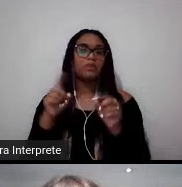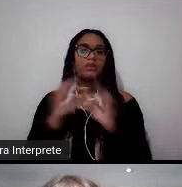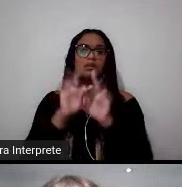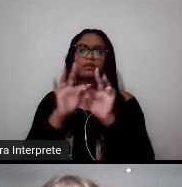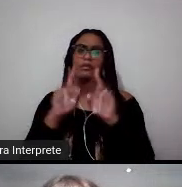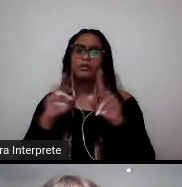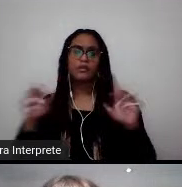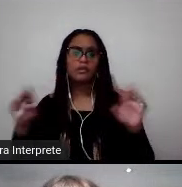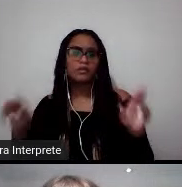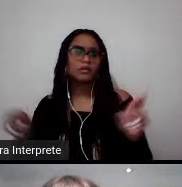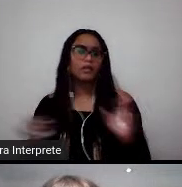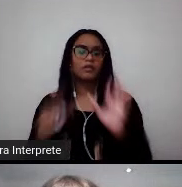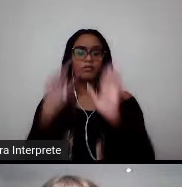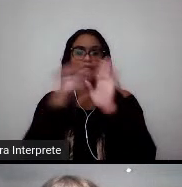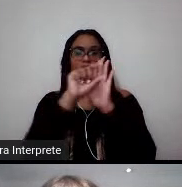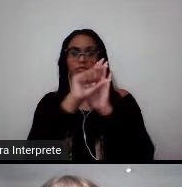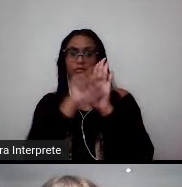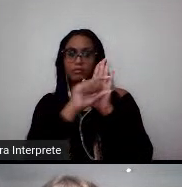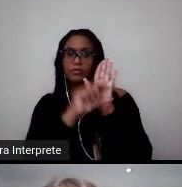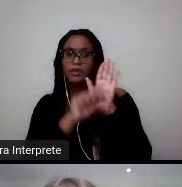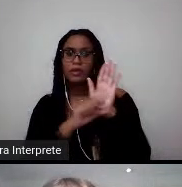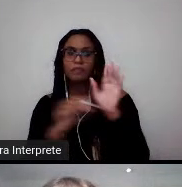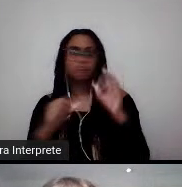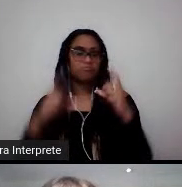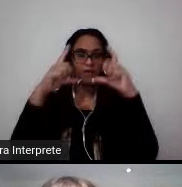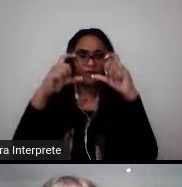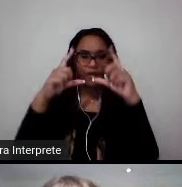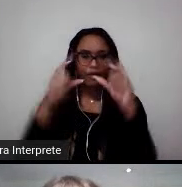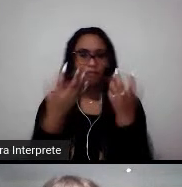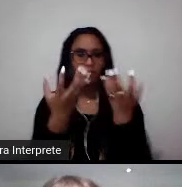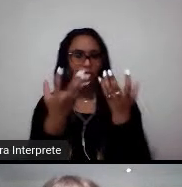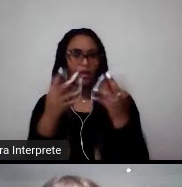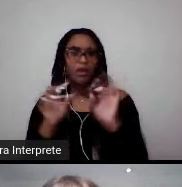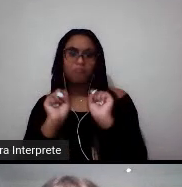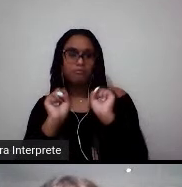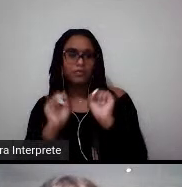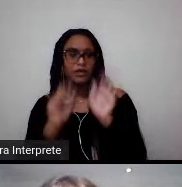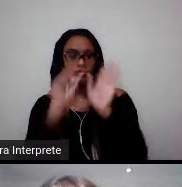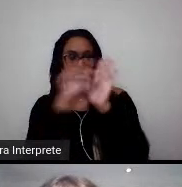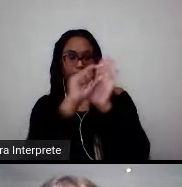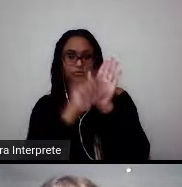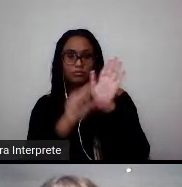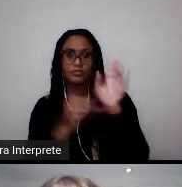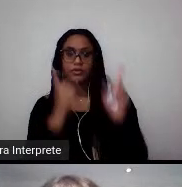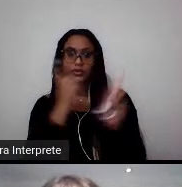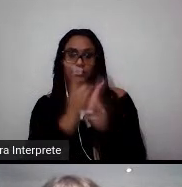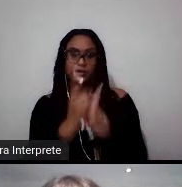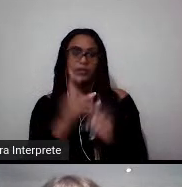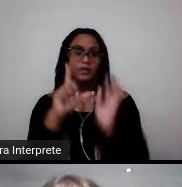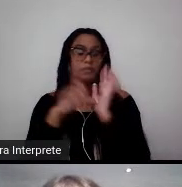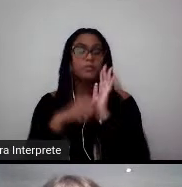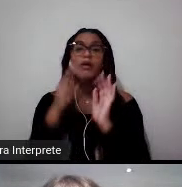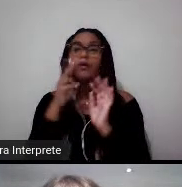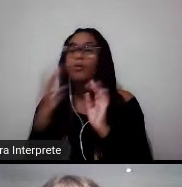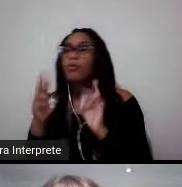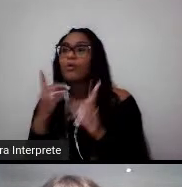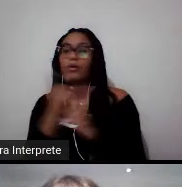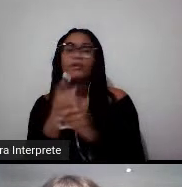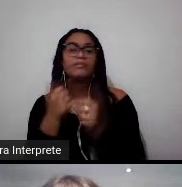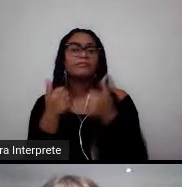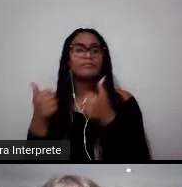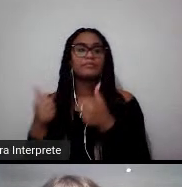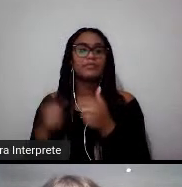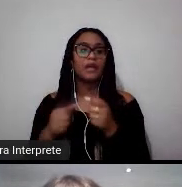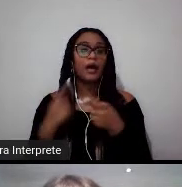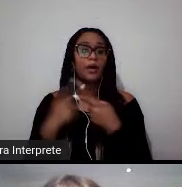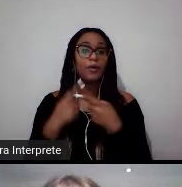Tivenin. Então, se vocês quiserem anotar ou tirar um print, guardar essas informações para seguirem depois nas redes sociais, é bem interessante, porque